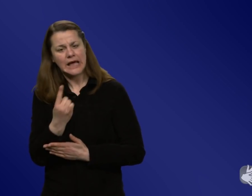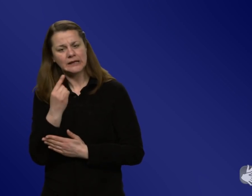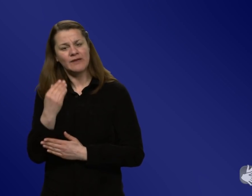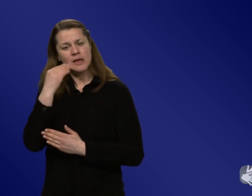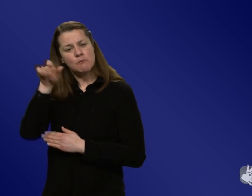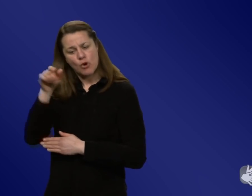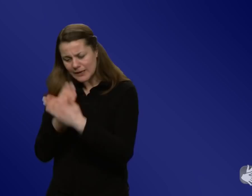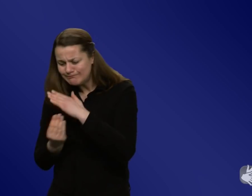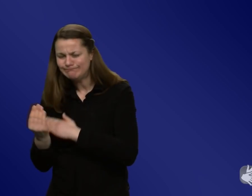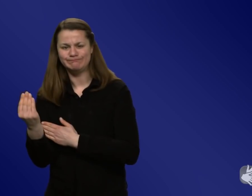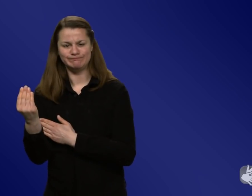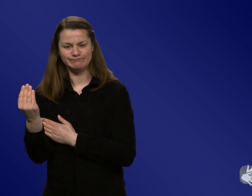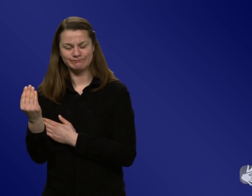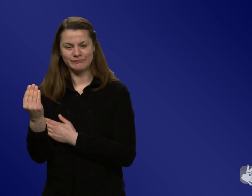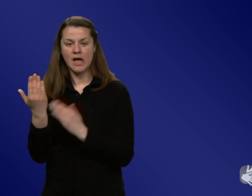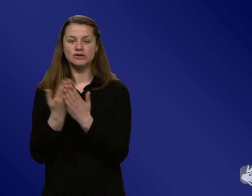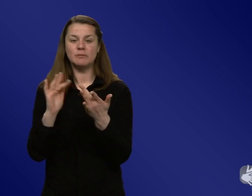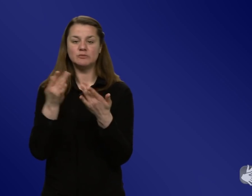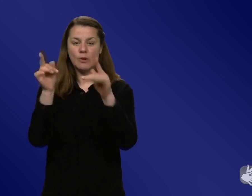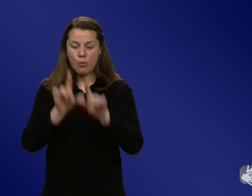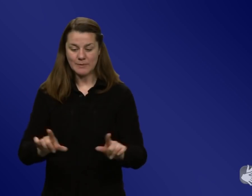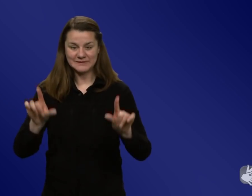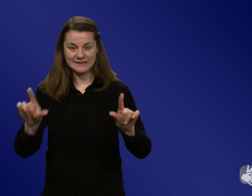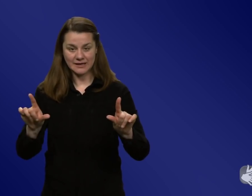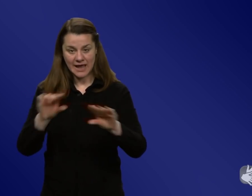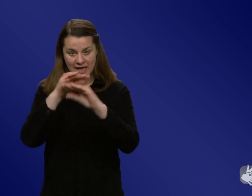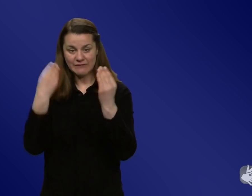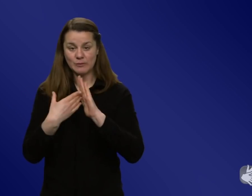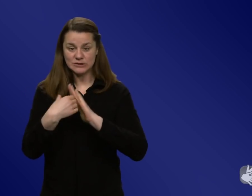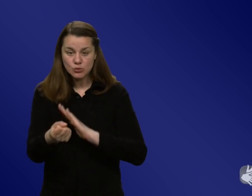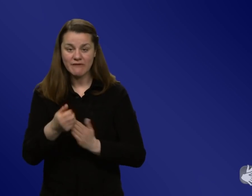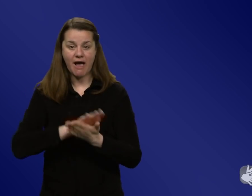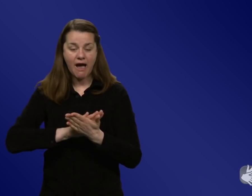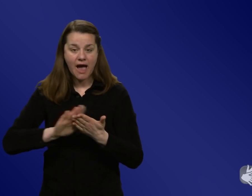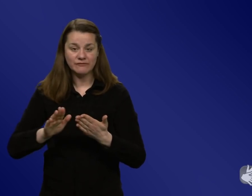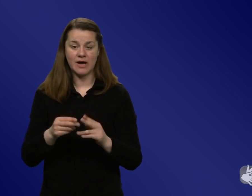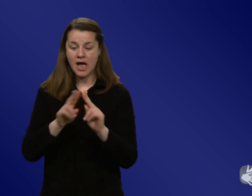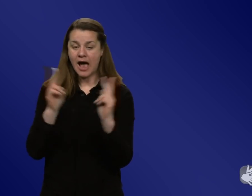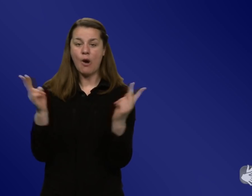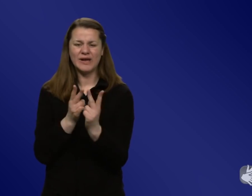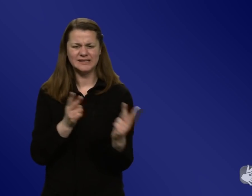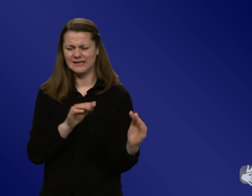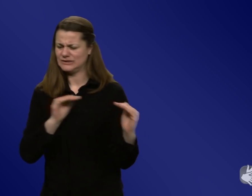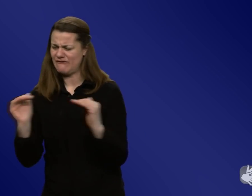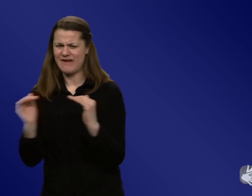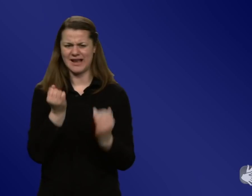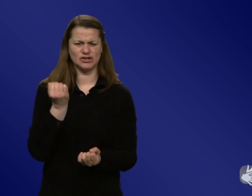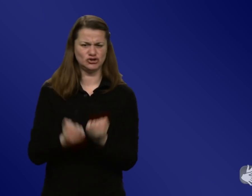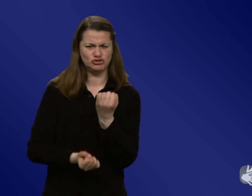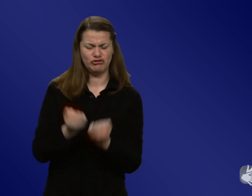sei es zum Beispiel auf der Webseite, einfach auf die Informationen zuzugreifen. Internationale Vergleiche sind aber häufig schwierig, weil sich ja zwischen Ländern ganz